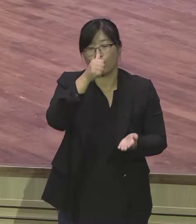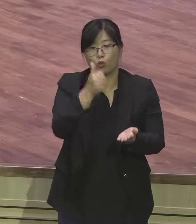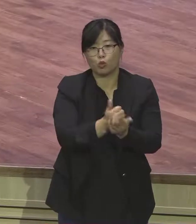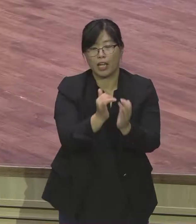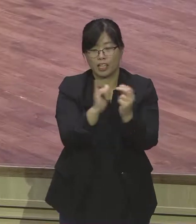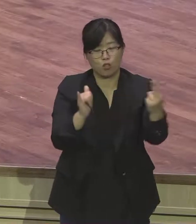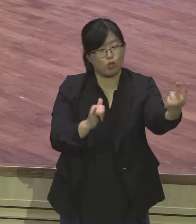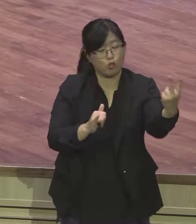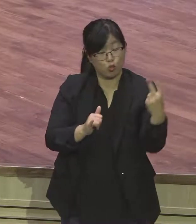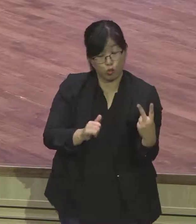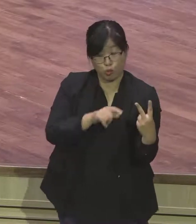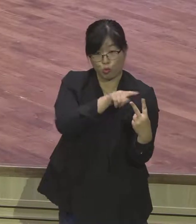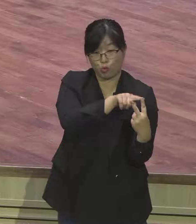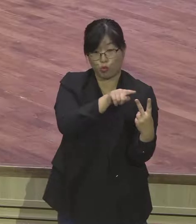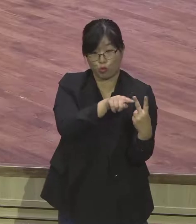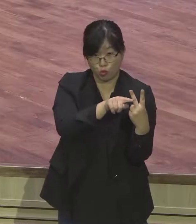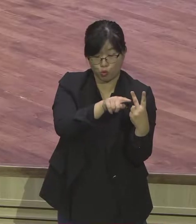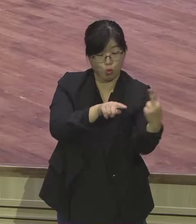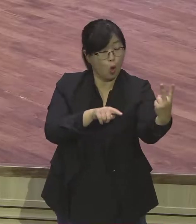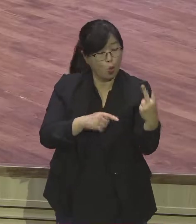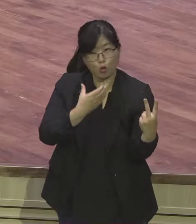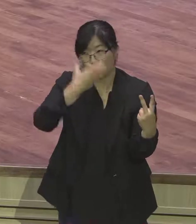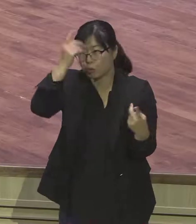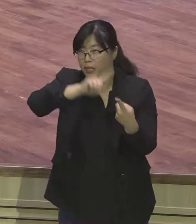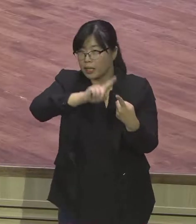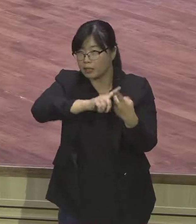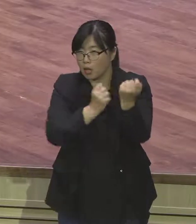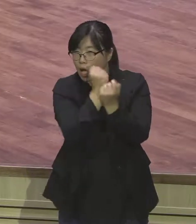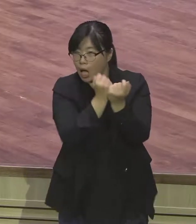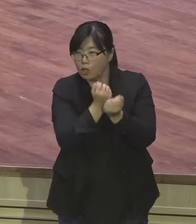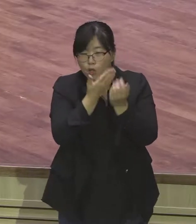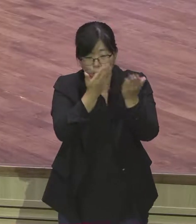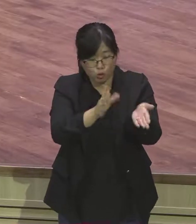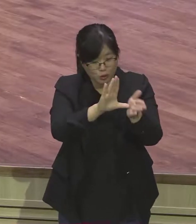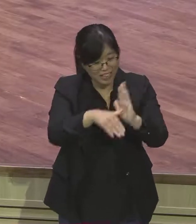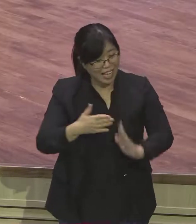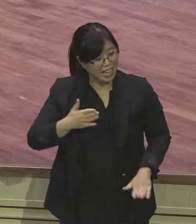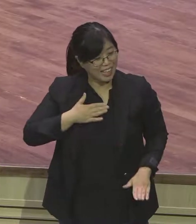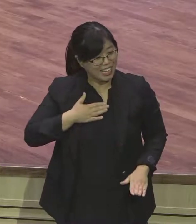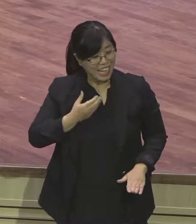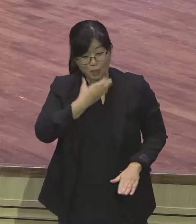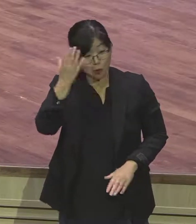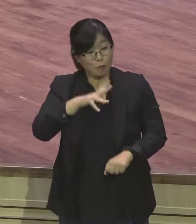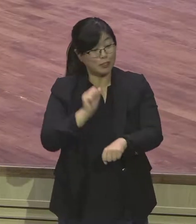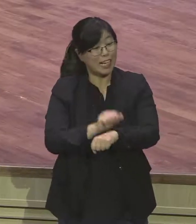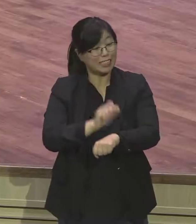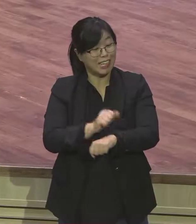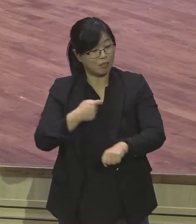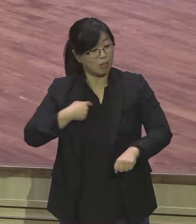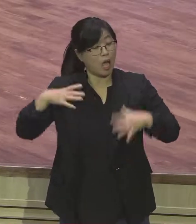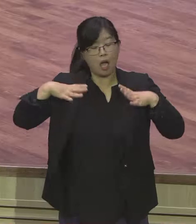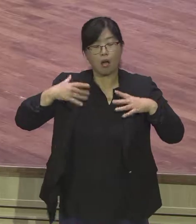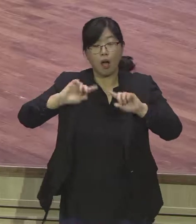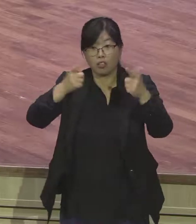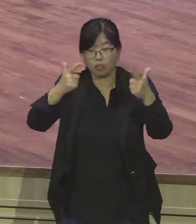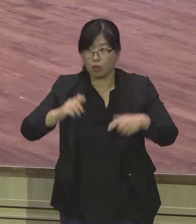하나님을 드러냅니다 자 하나님을 바로왕에게 불러갑니다 꿈 해석을 잘한다는